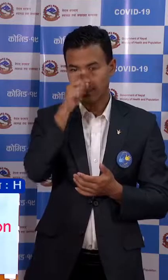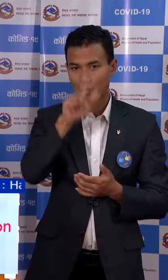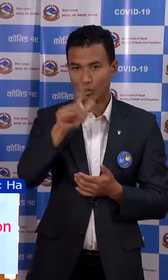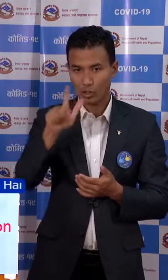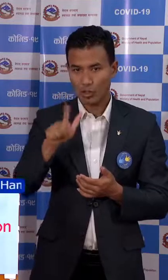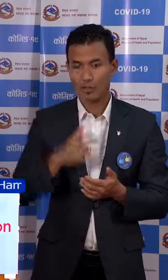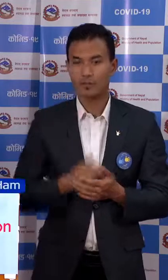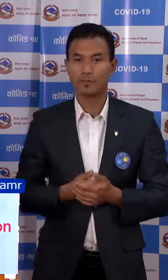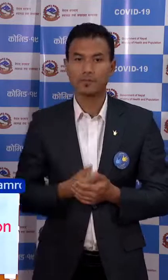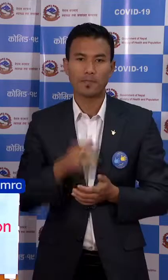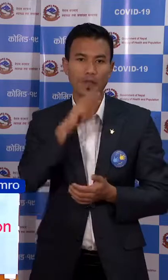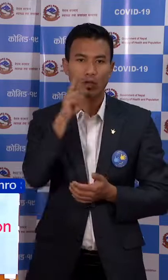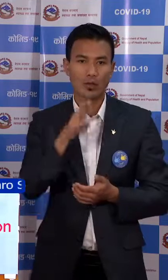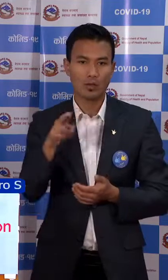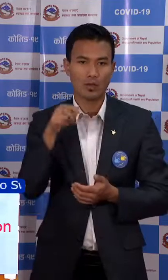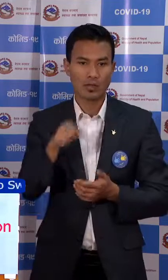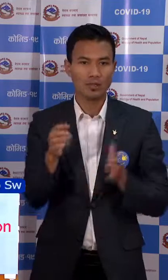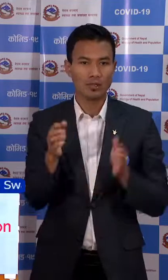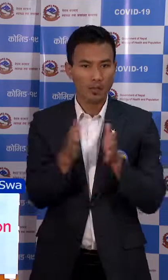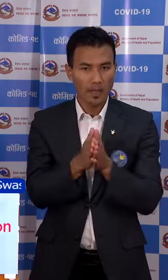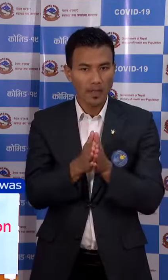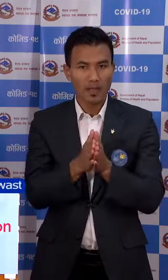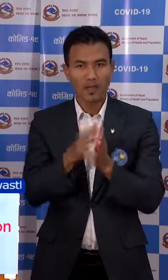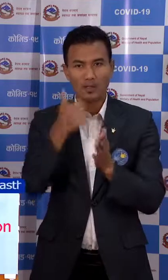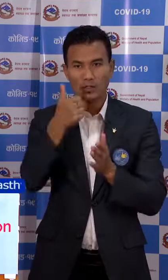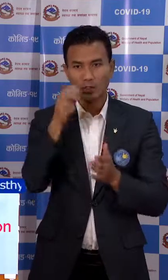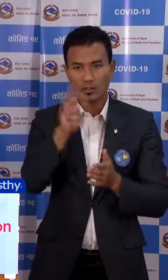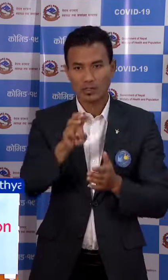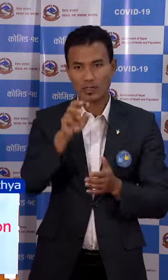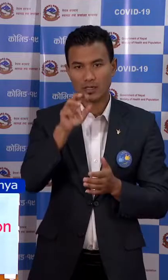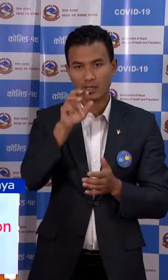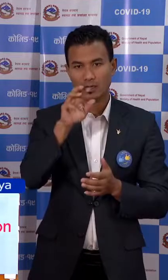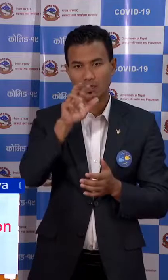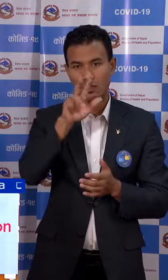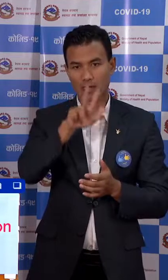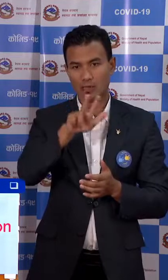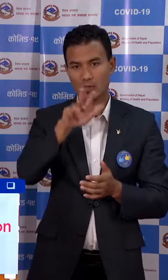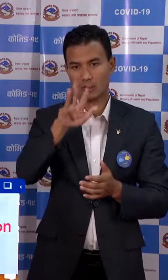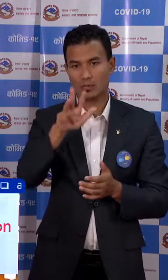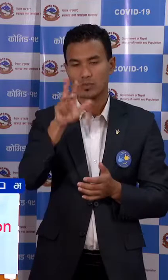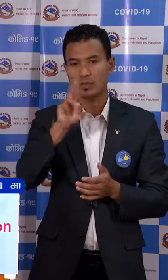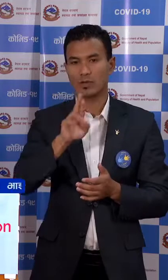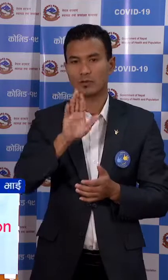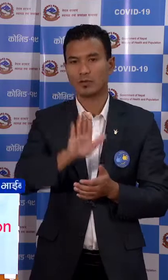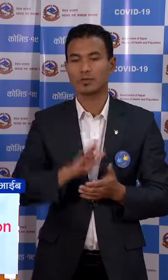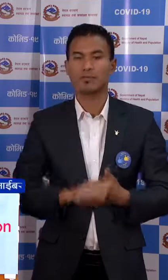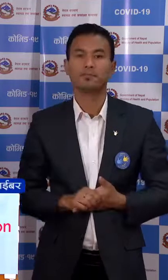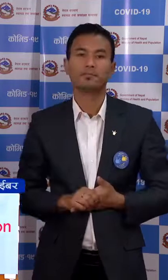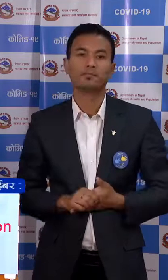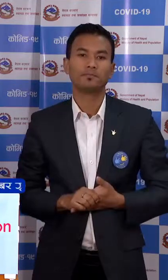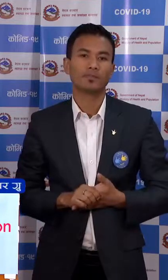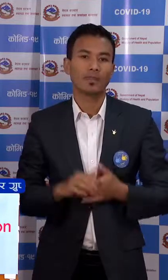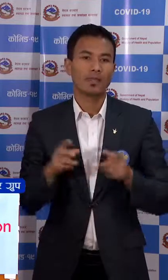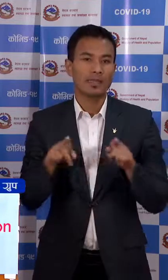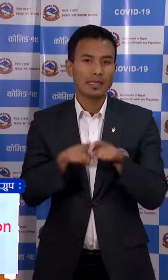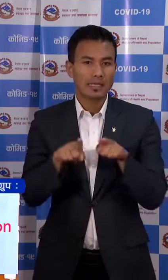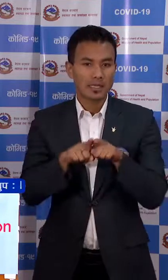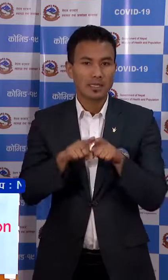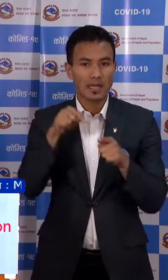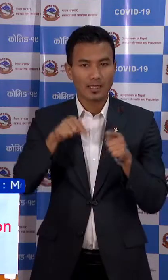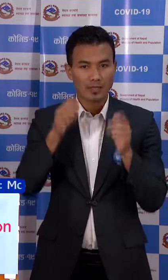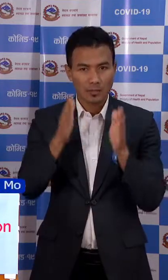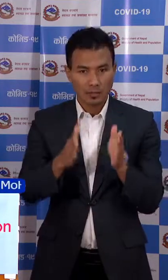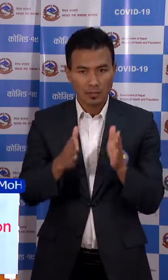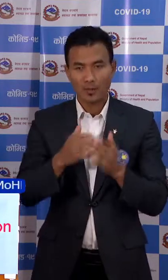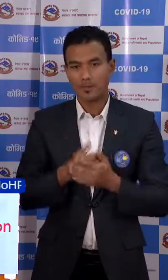र आज़ को जम्मा 6,09 र एको छा एसे गरी आज़